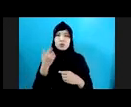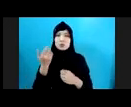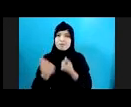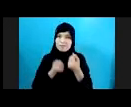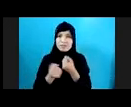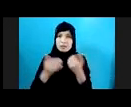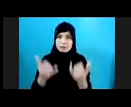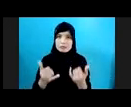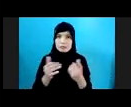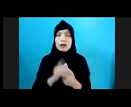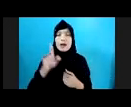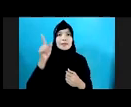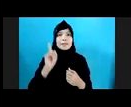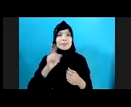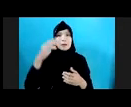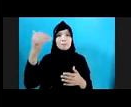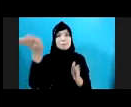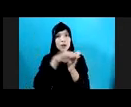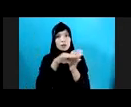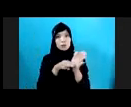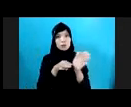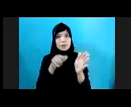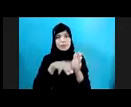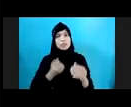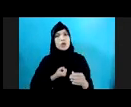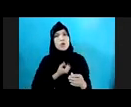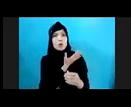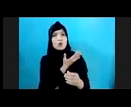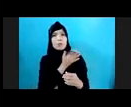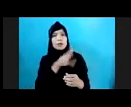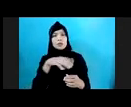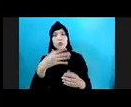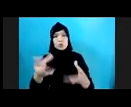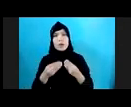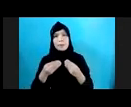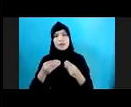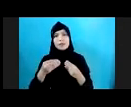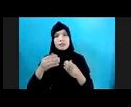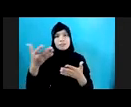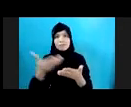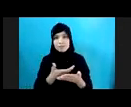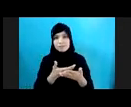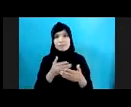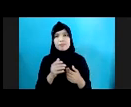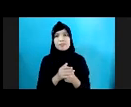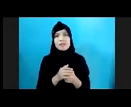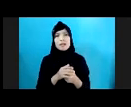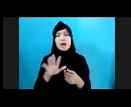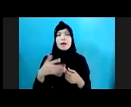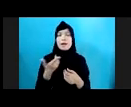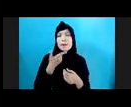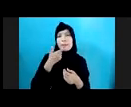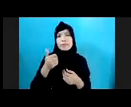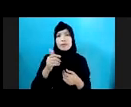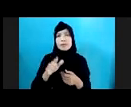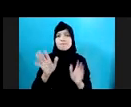Diregulasi Kita Seharusnya Korban Mendapatkan Kompensasi Lalu Yang Sangat Penting Juga Karena Kebanyakan